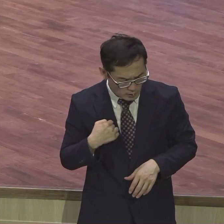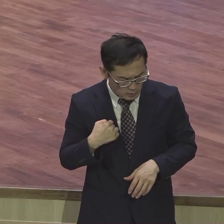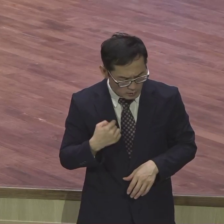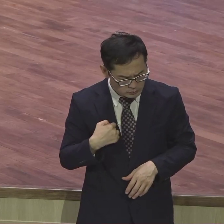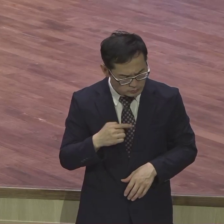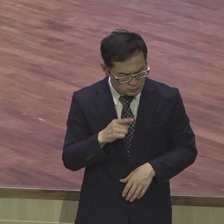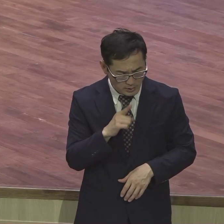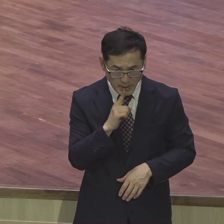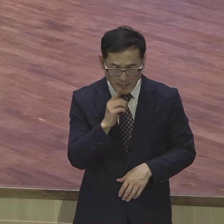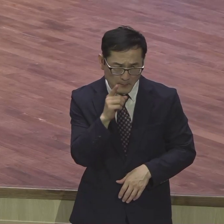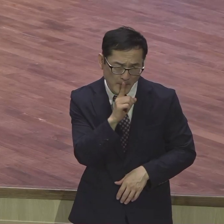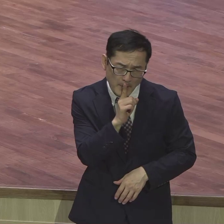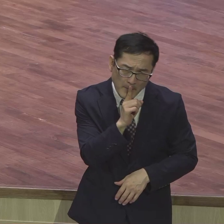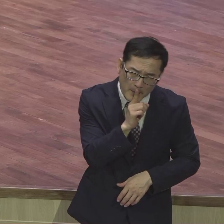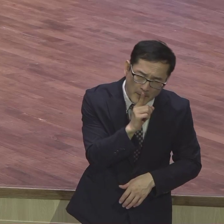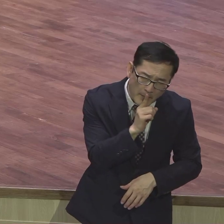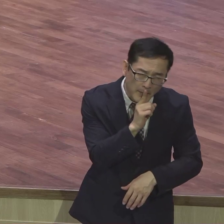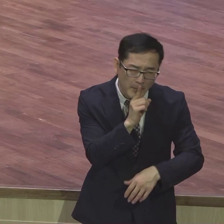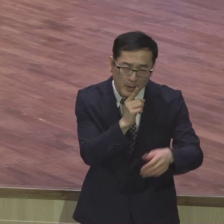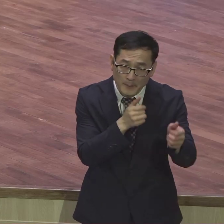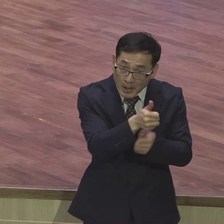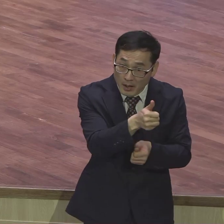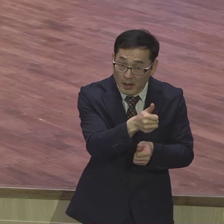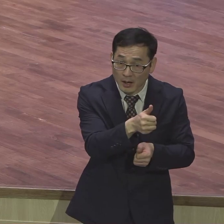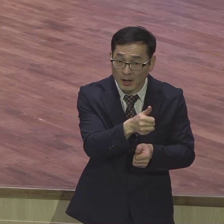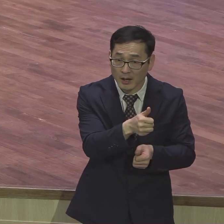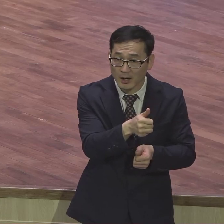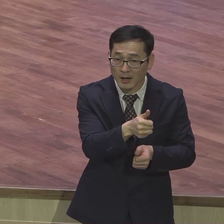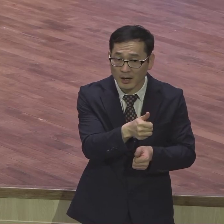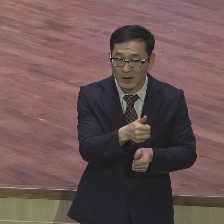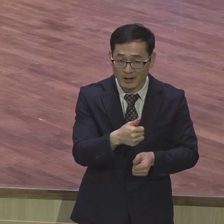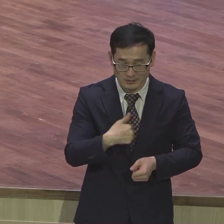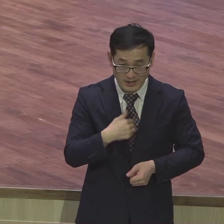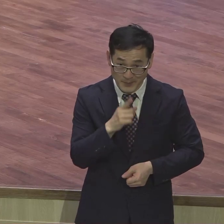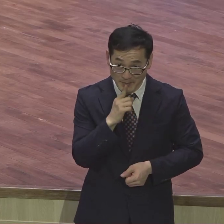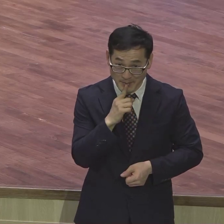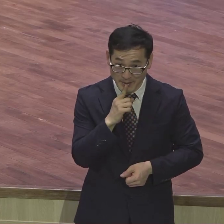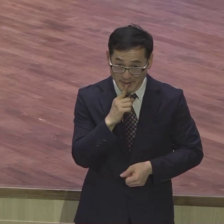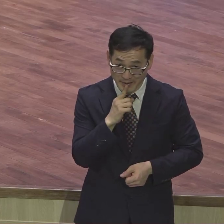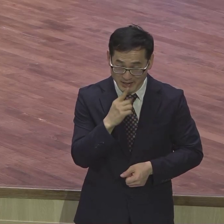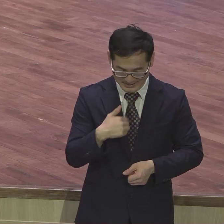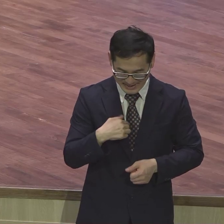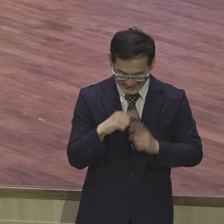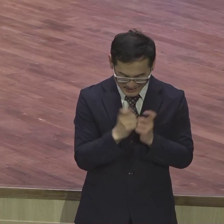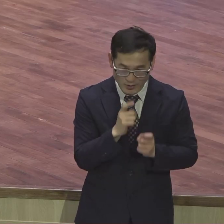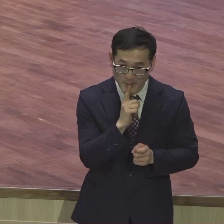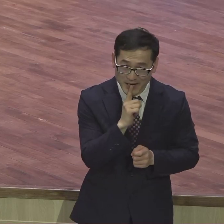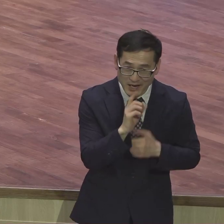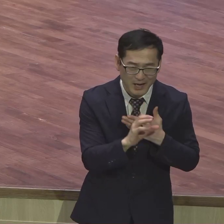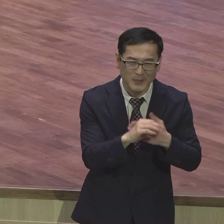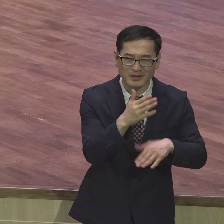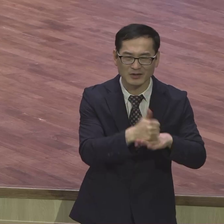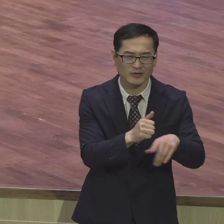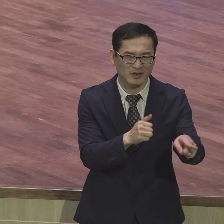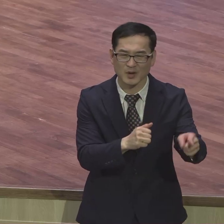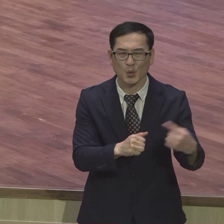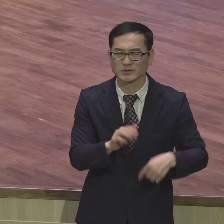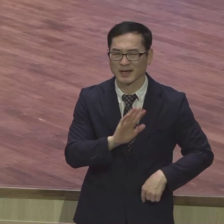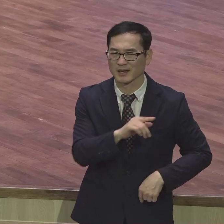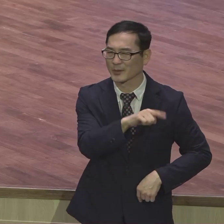해갖고 혹시 설득을 당했더라도 내가 한 것은 얼마 지나 변해뿐입니다 변질됩니다 성령의